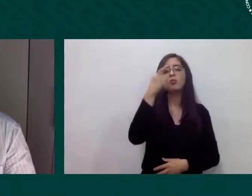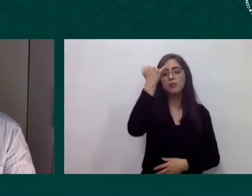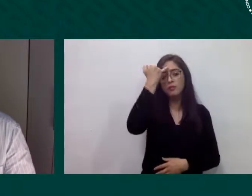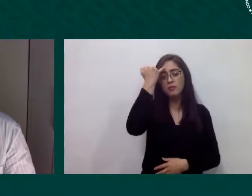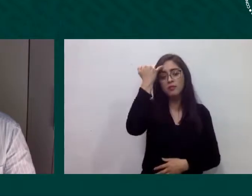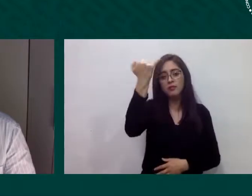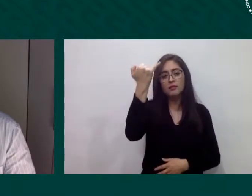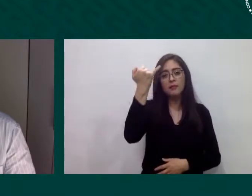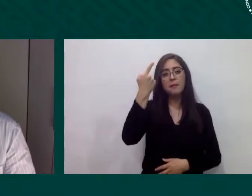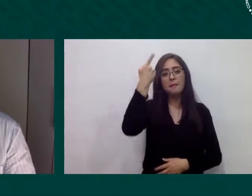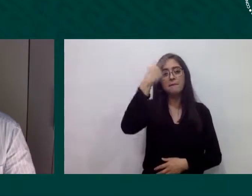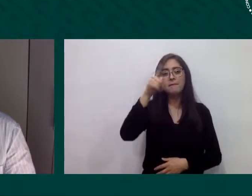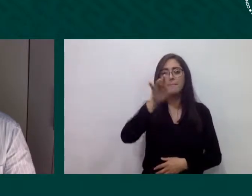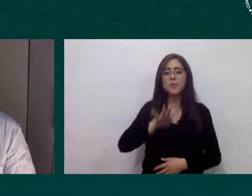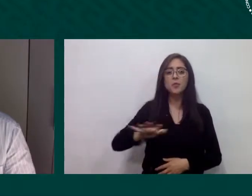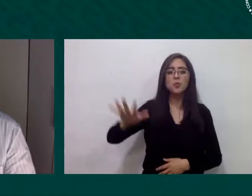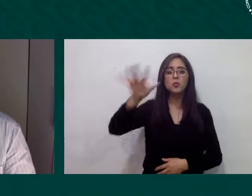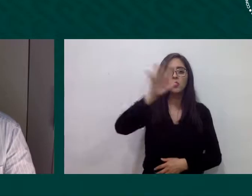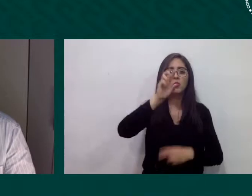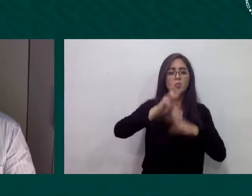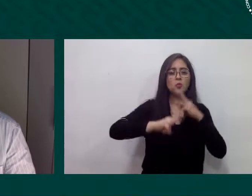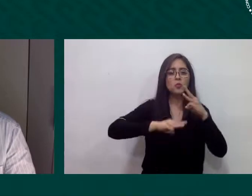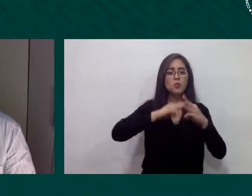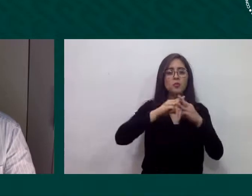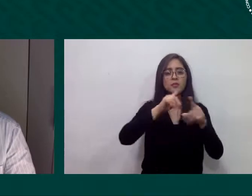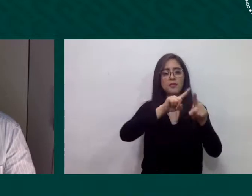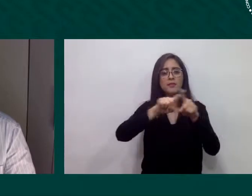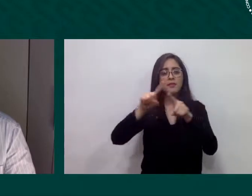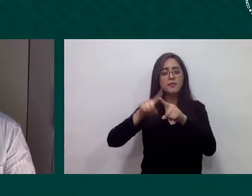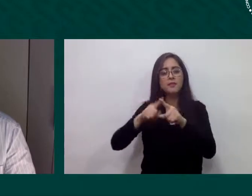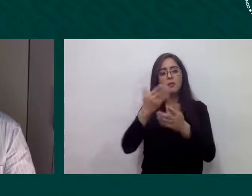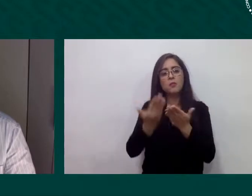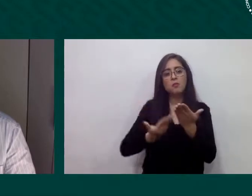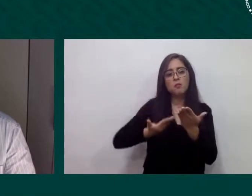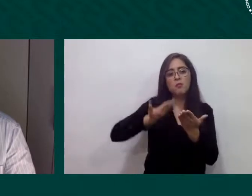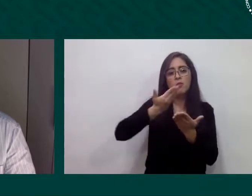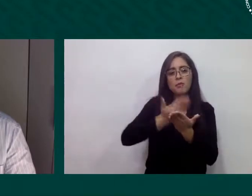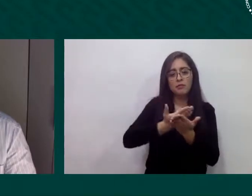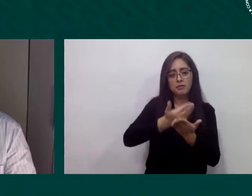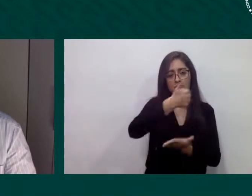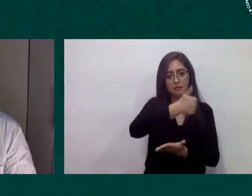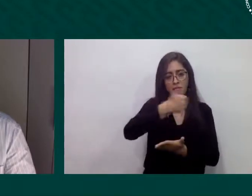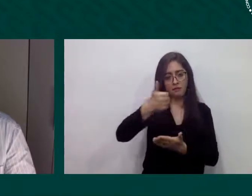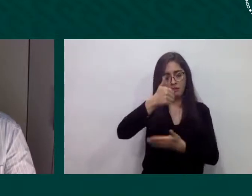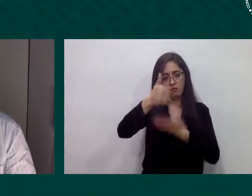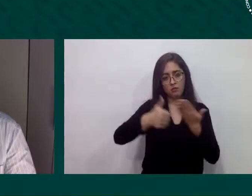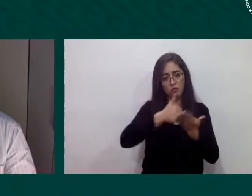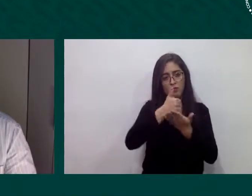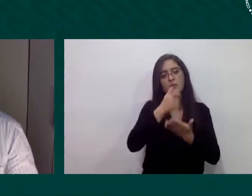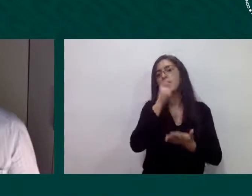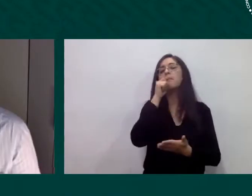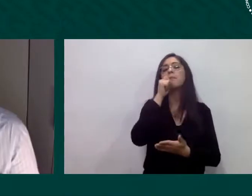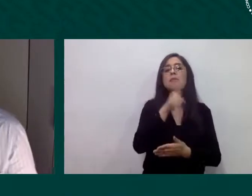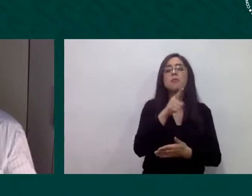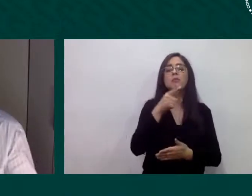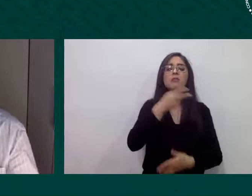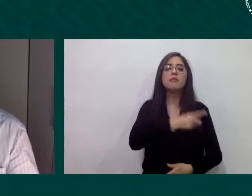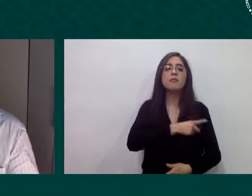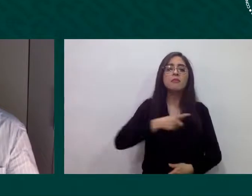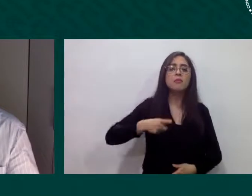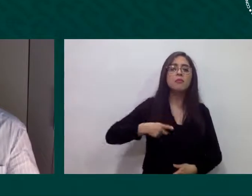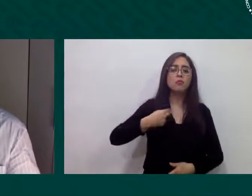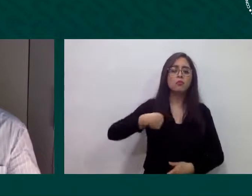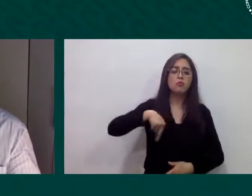iniciativas locales y de reforzar nuestra capacidad de afrontar con más eslovencia nuestros desfallos